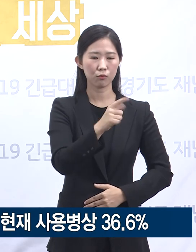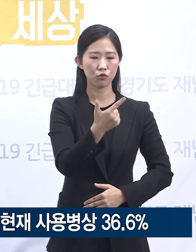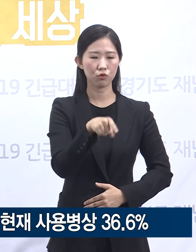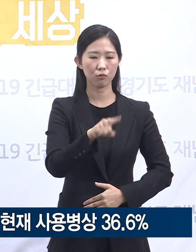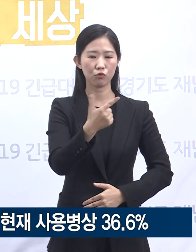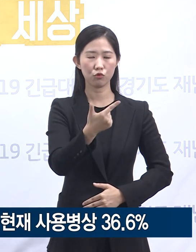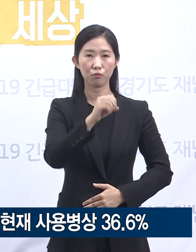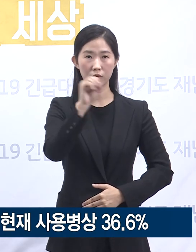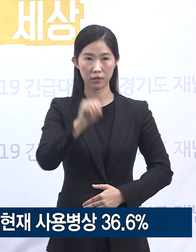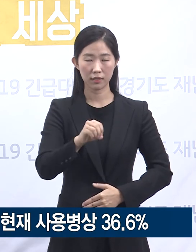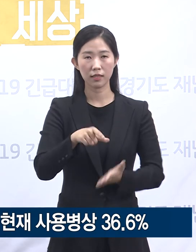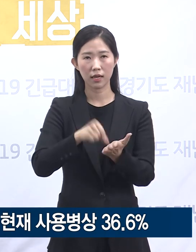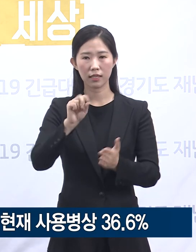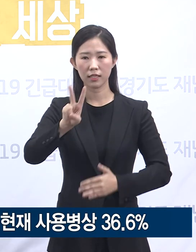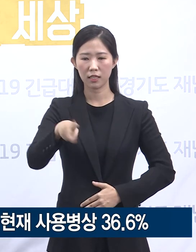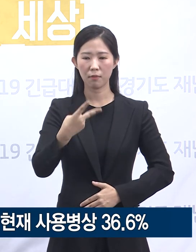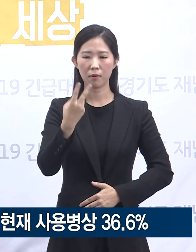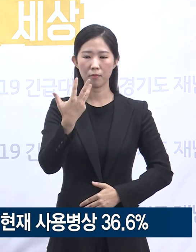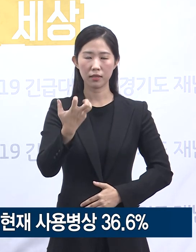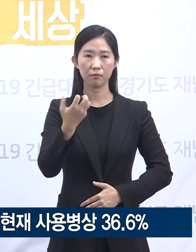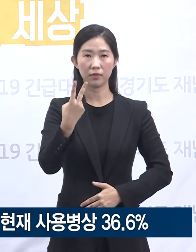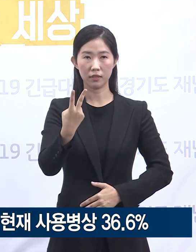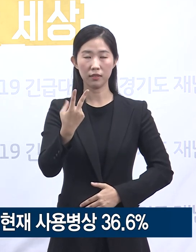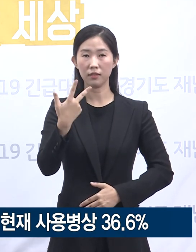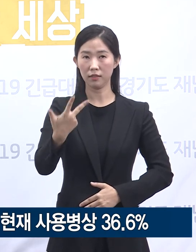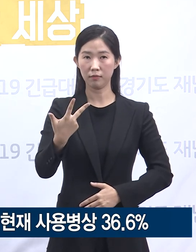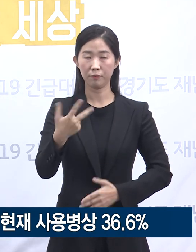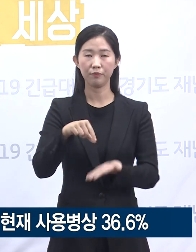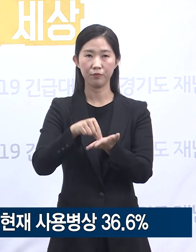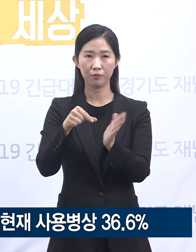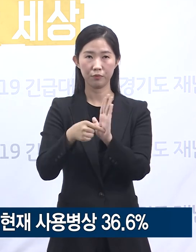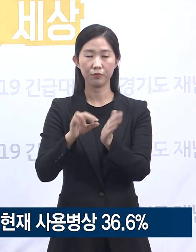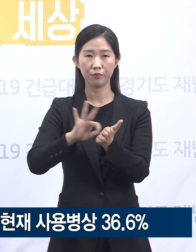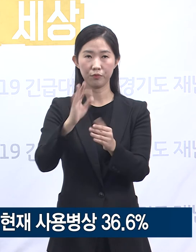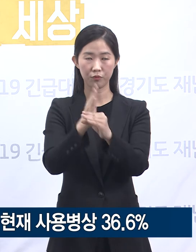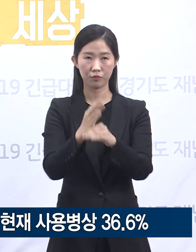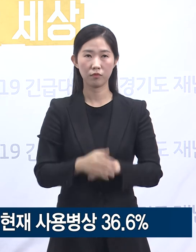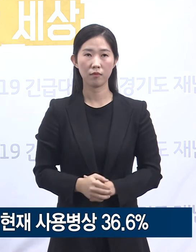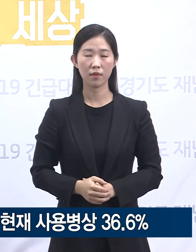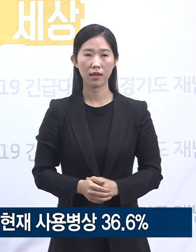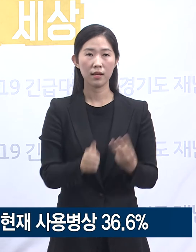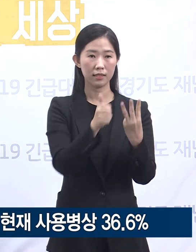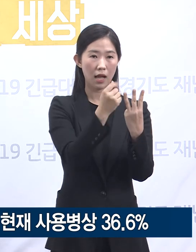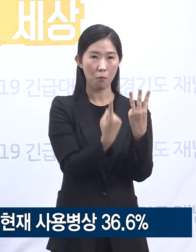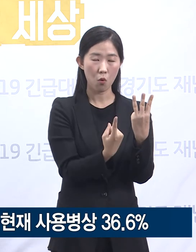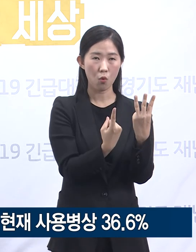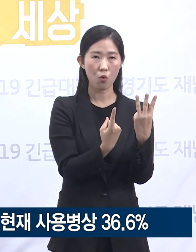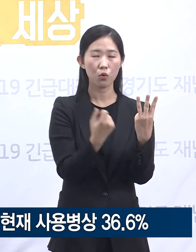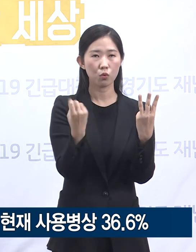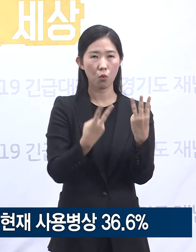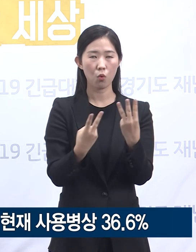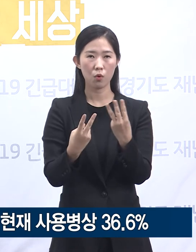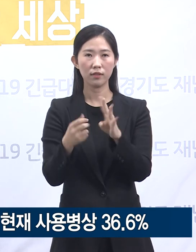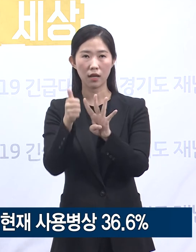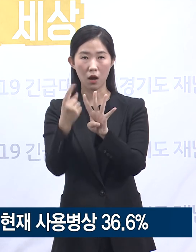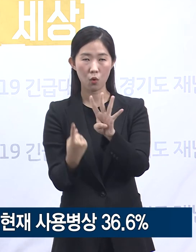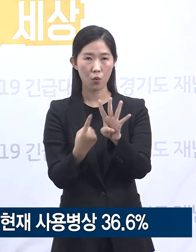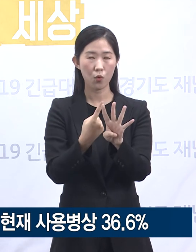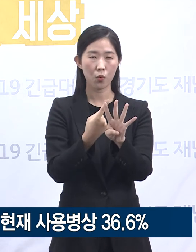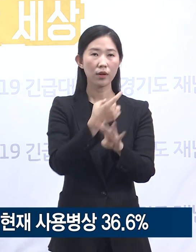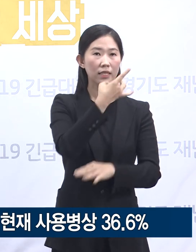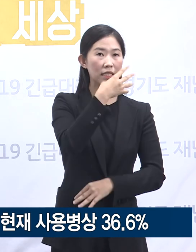247병상입니다. 이천시에 소재한 제3호 생활치료센터와 고양시에 소재한 제4호